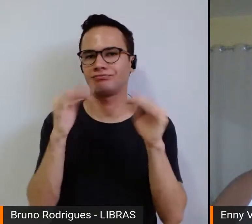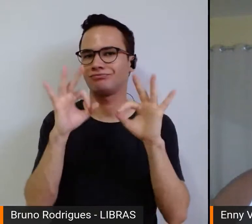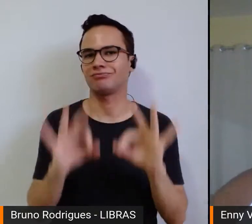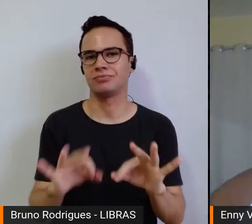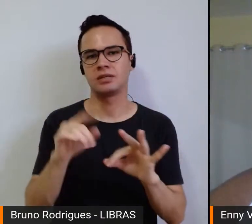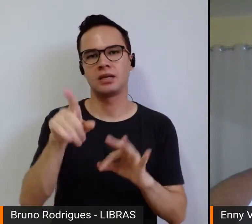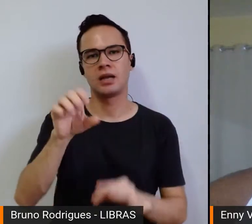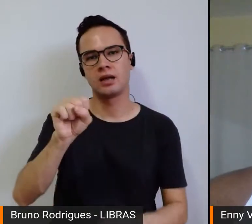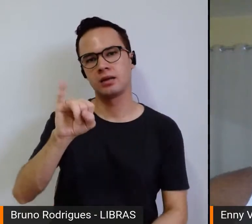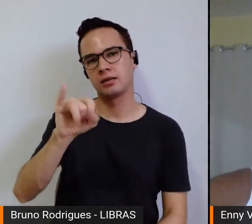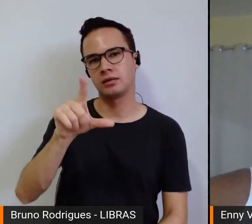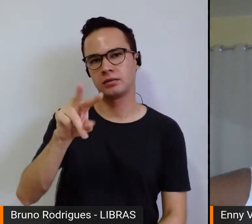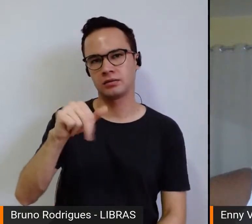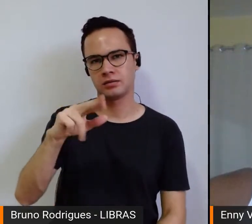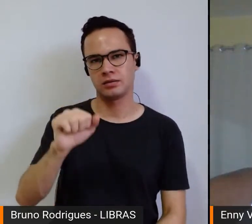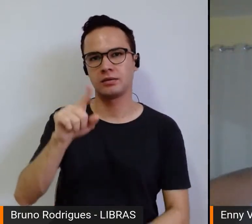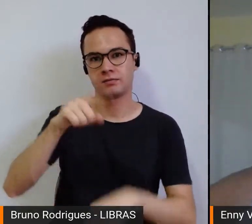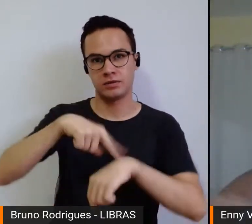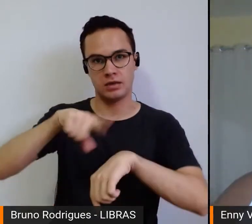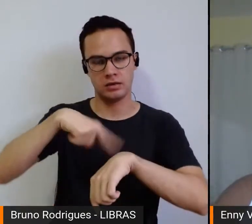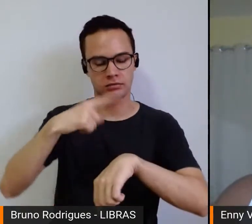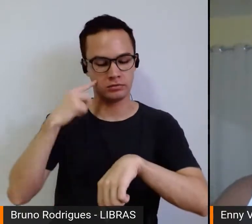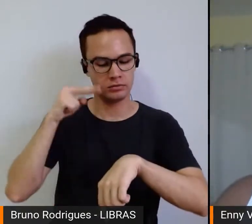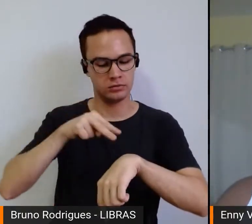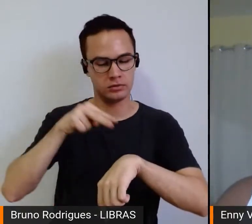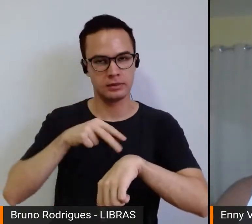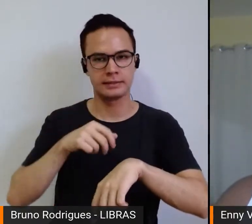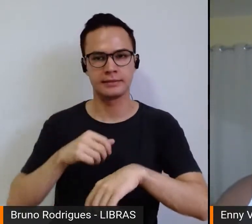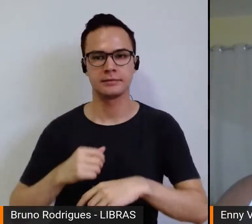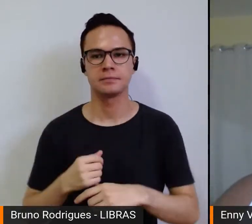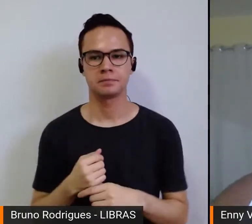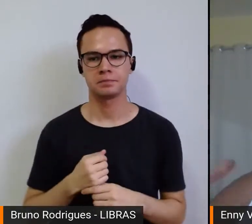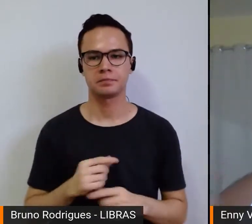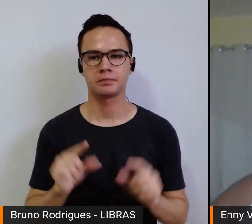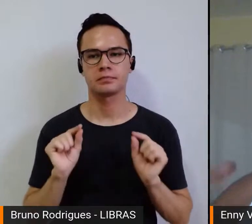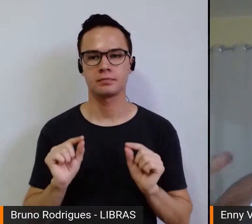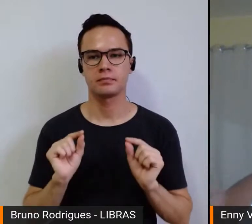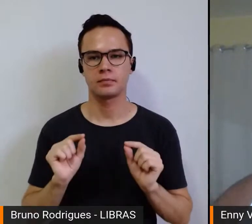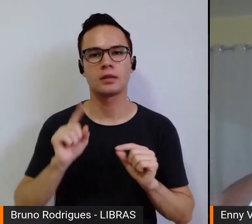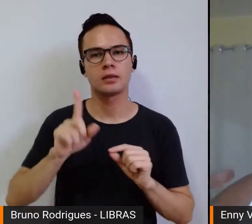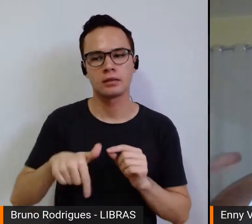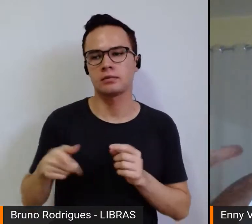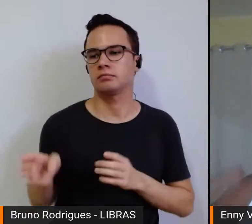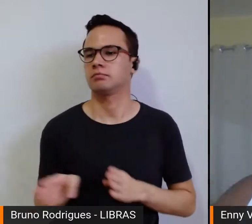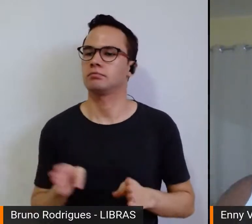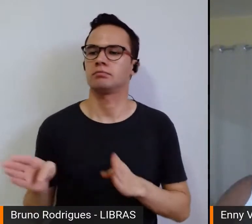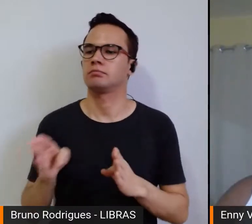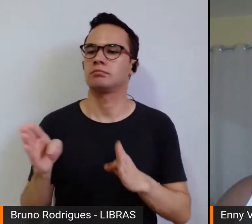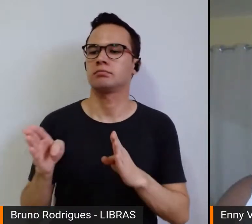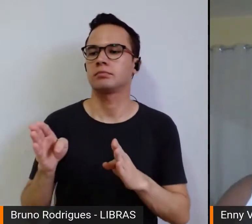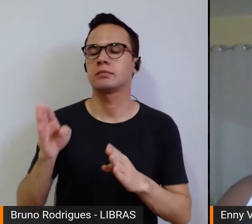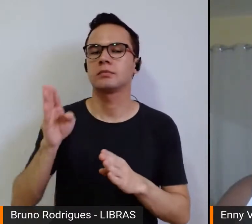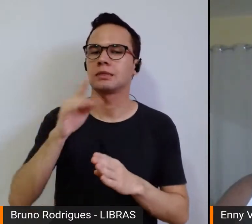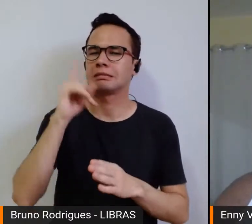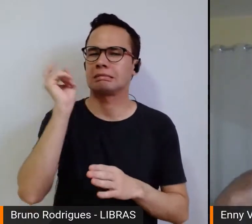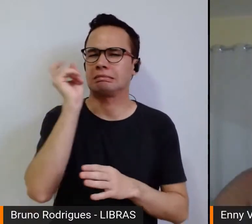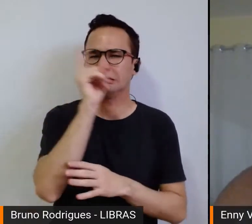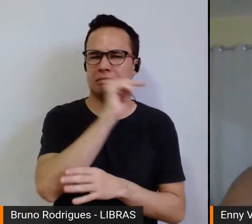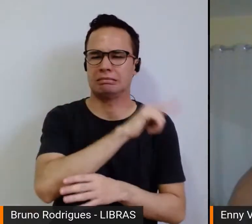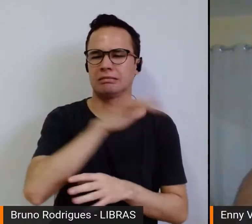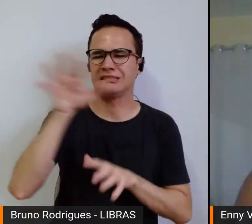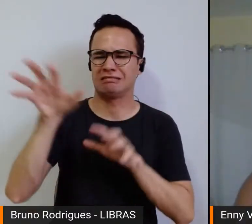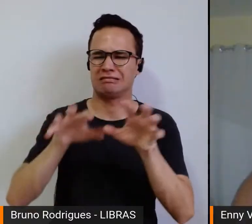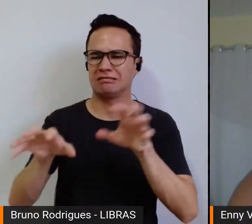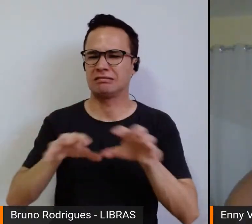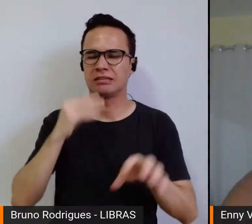a Silvana, vou só marcar meu tempo aqui, que esse caminho é um caminho de muitos obstáculos, não